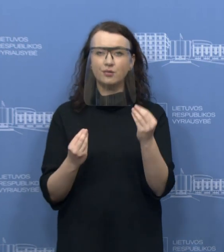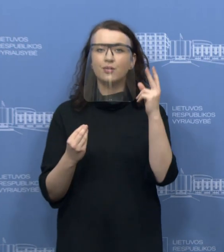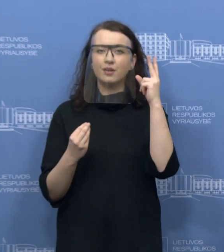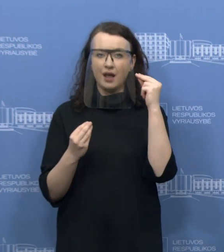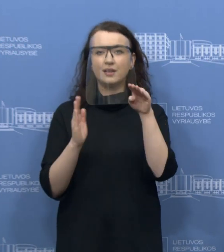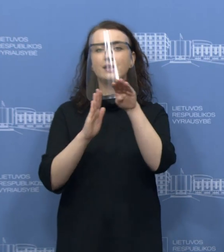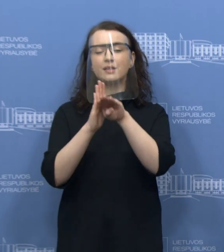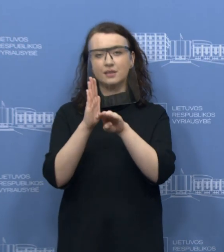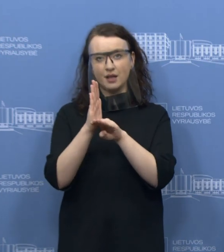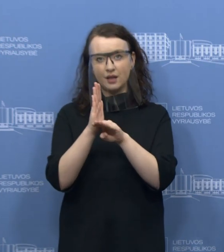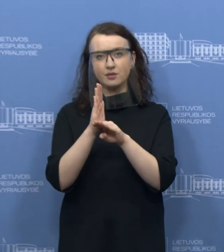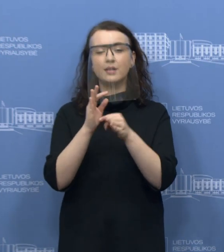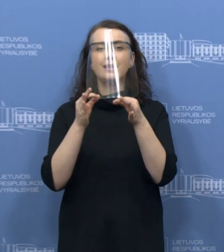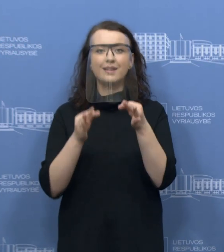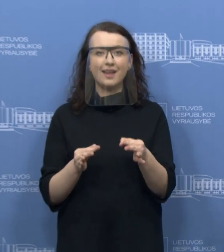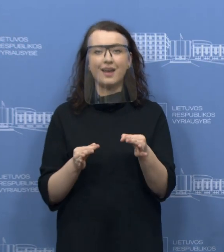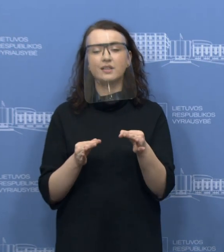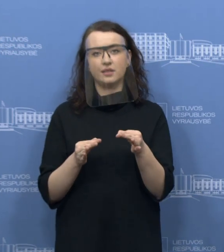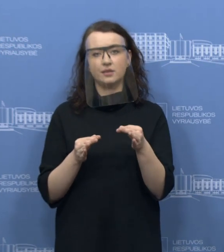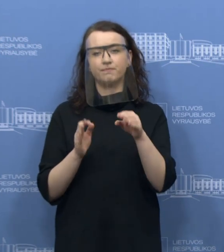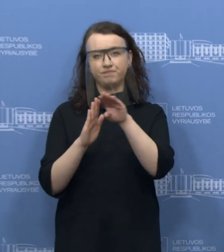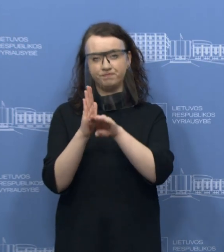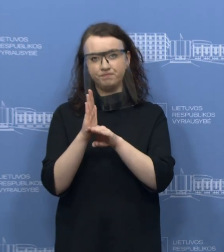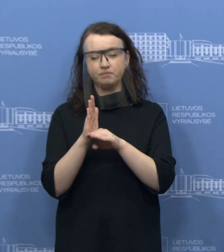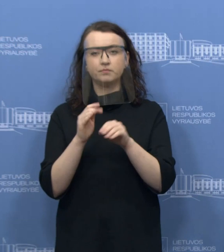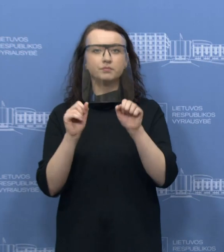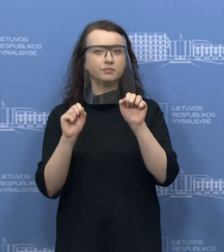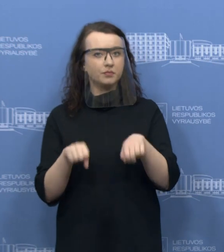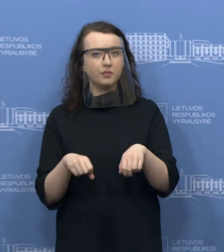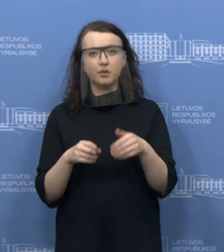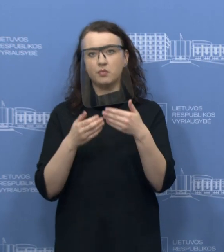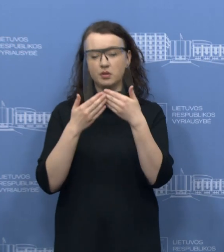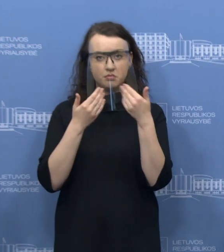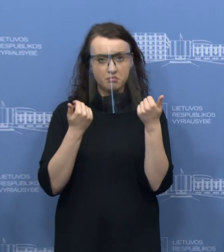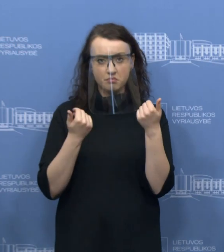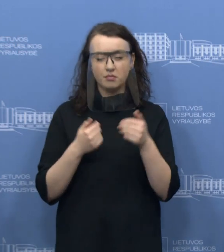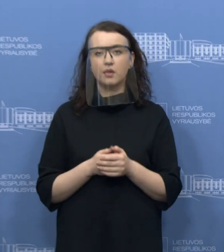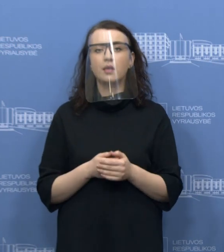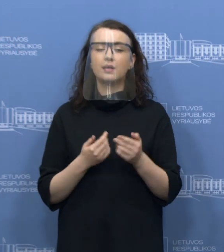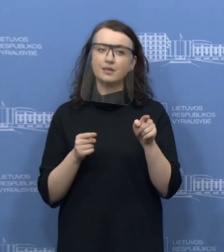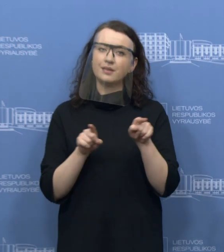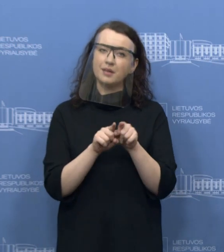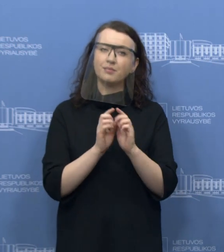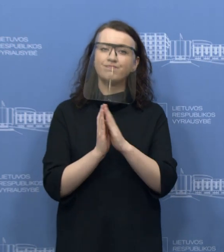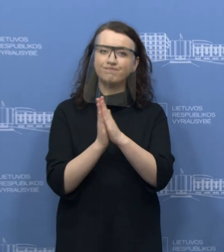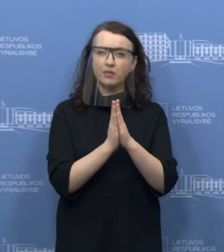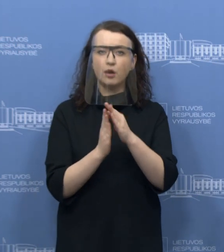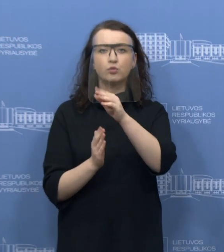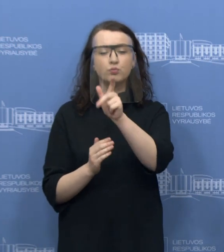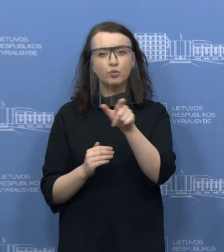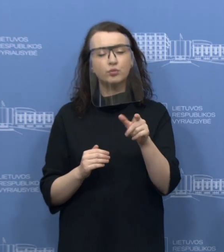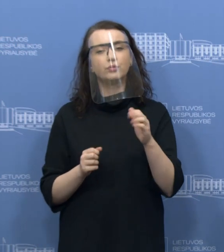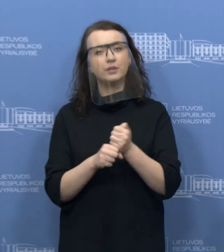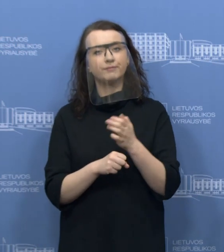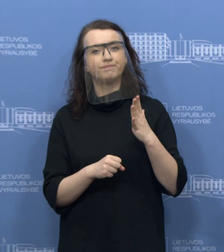nustatytas dabar teisės aktuose, matyt, kad galimybės tokios nebus. Tai mes irgi labai prašome vartotojui būti